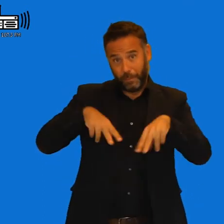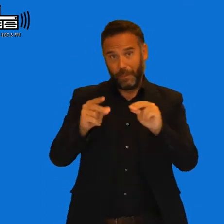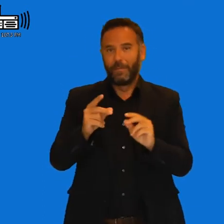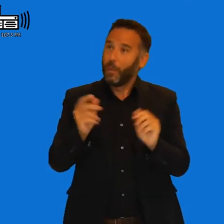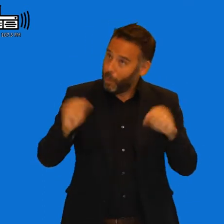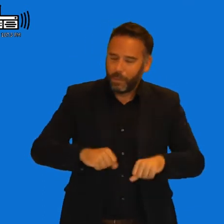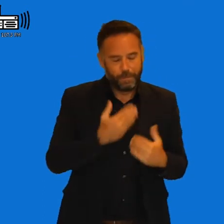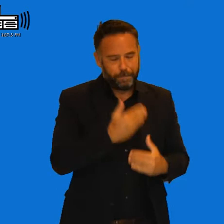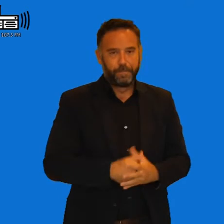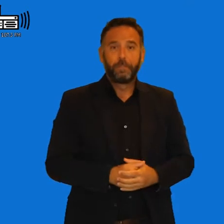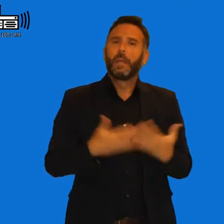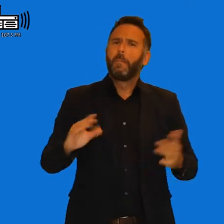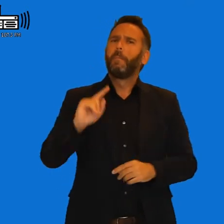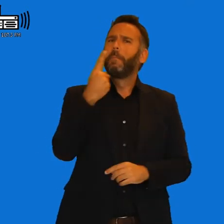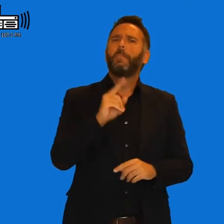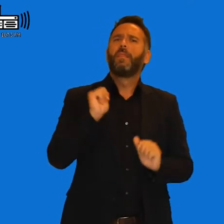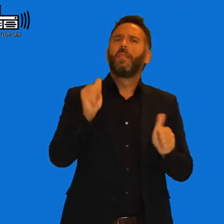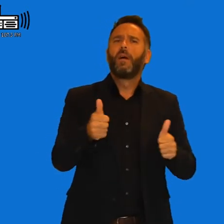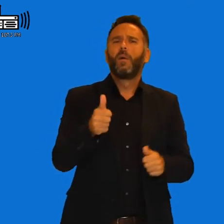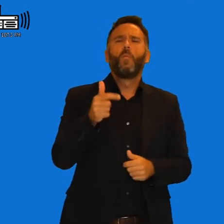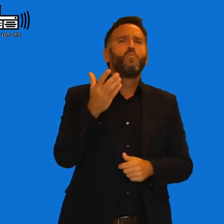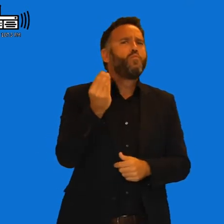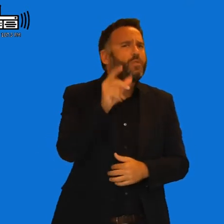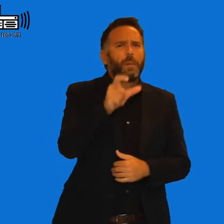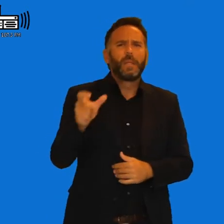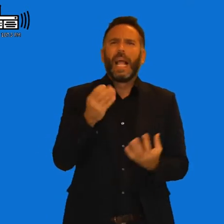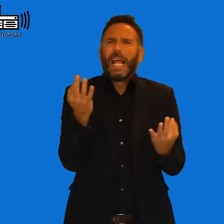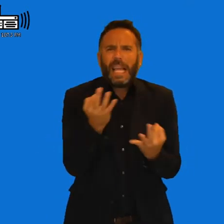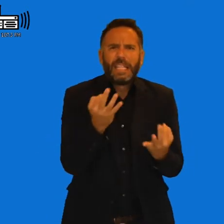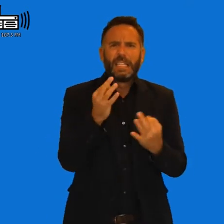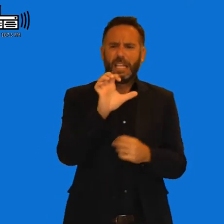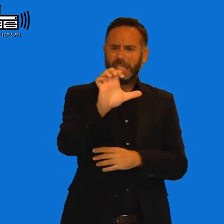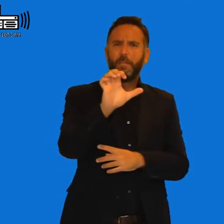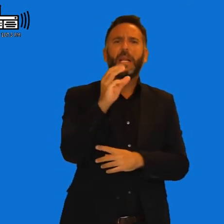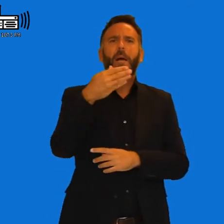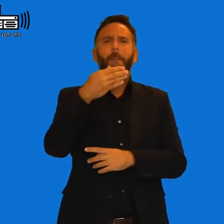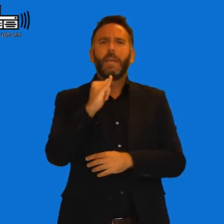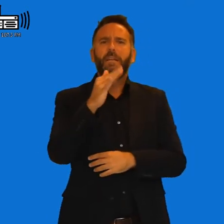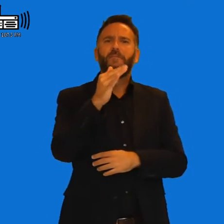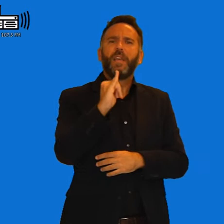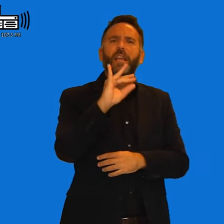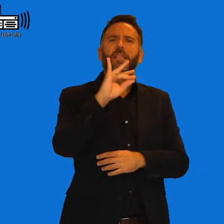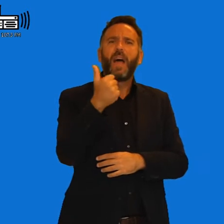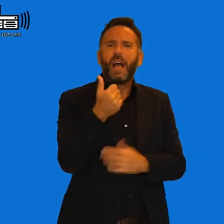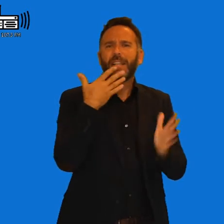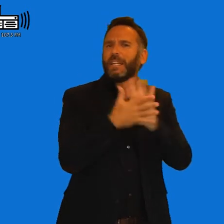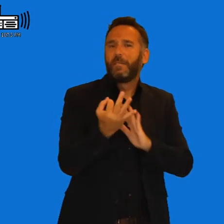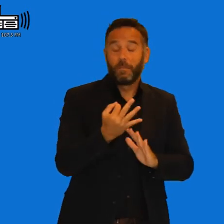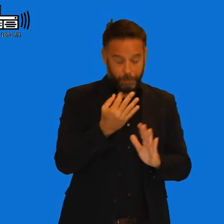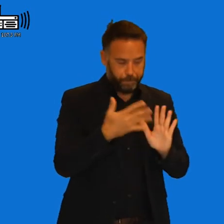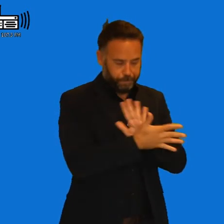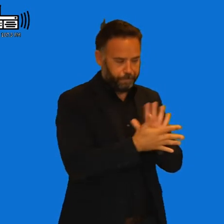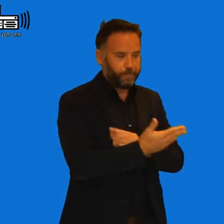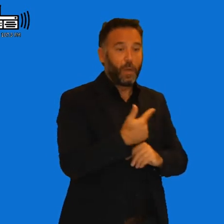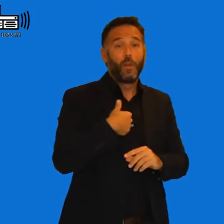en que seguro que mucha gente se lo sigue preguntando ¿Qué es la espina bífida? Bueno pues la espina bífida es una malformación que